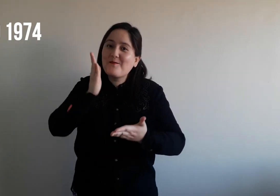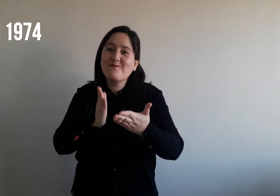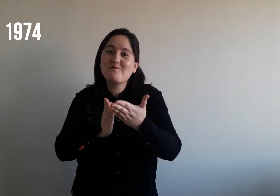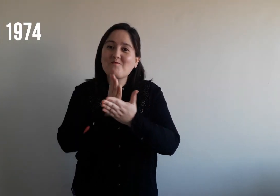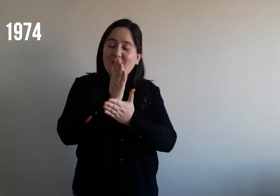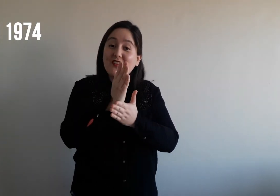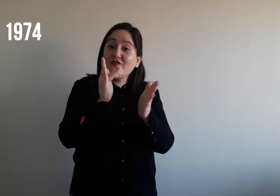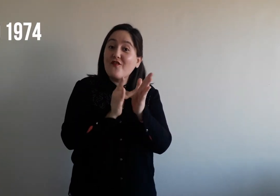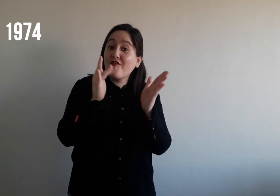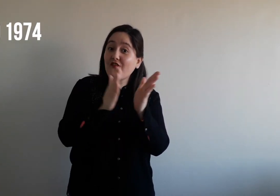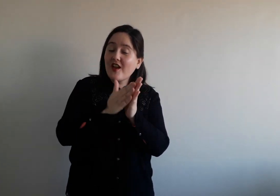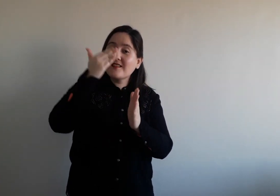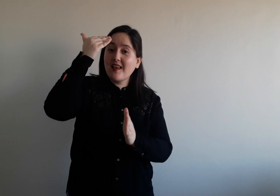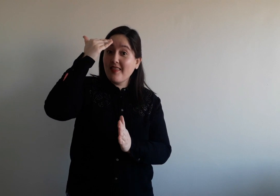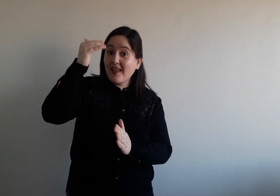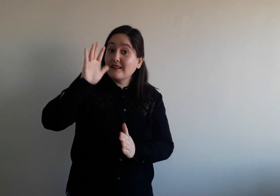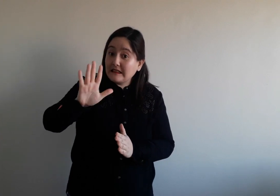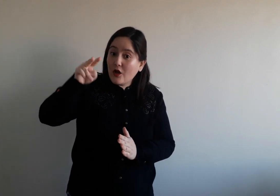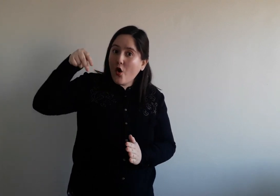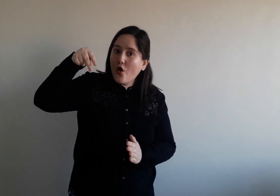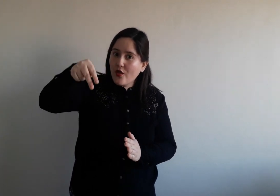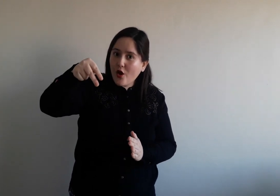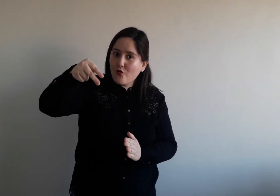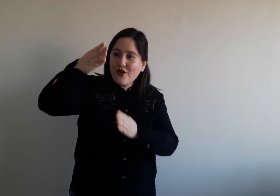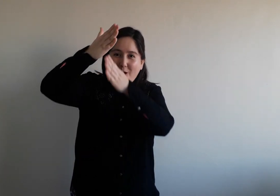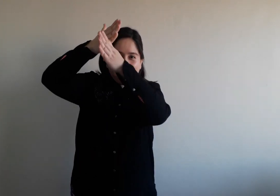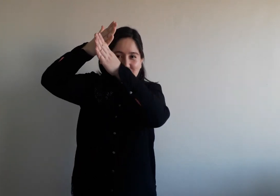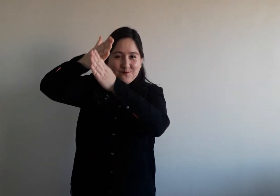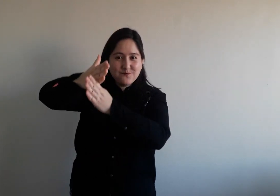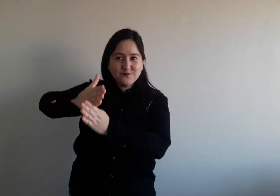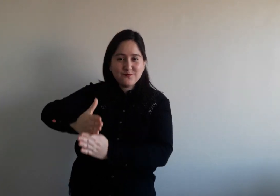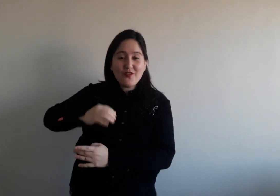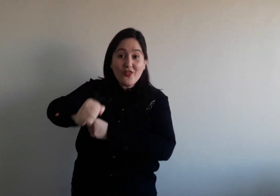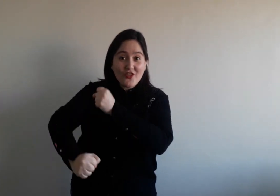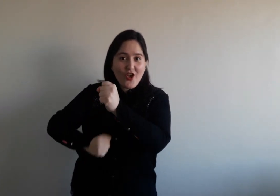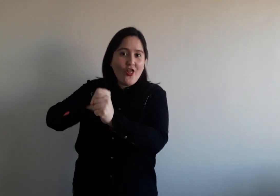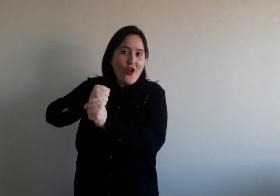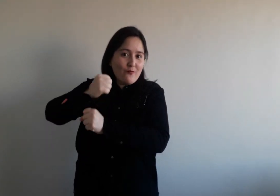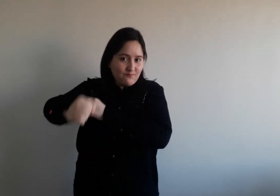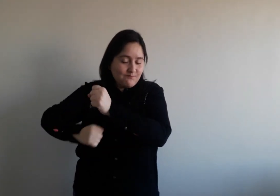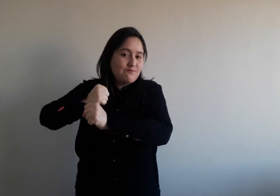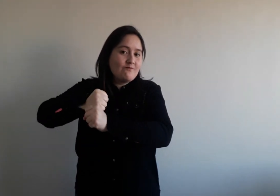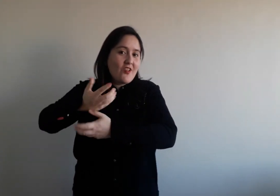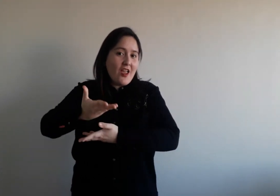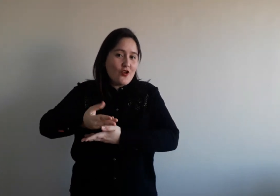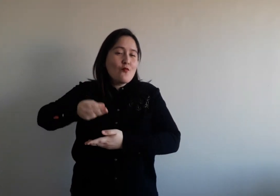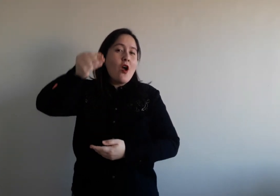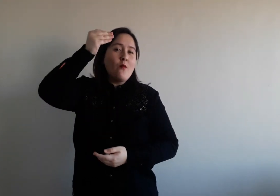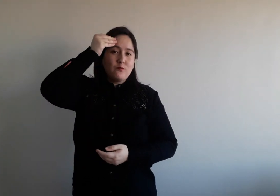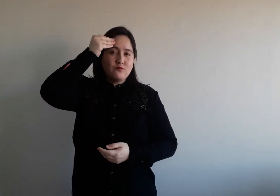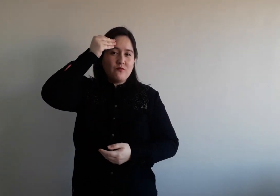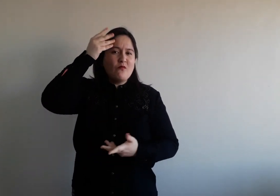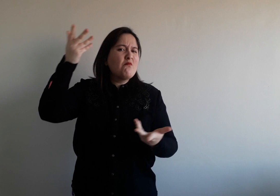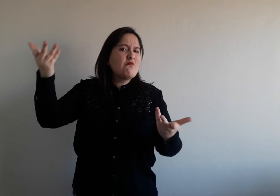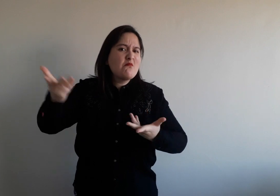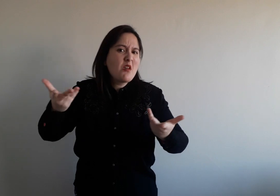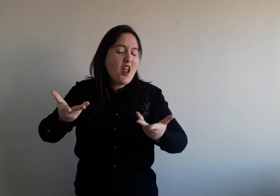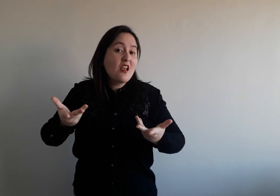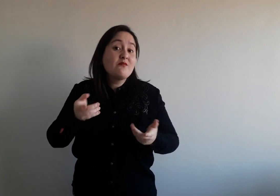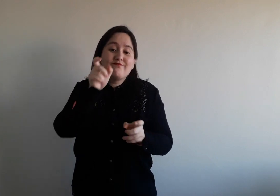se comenzó a conmemorar ese día todos los años, el día 5 de junio, para que todas las personas